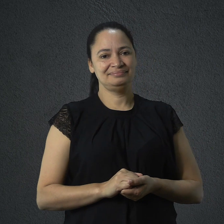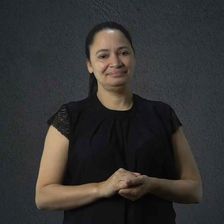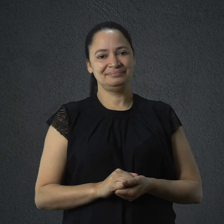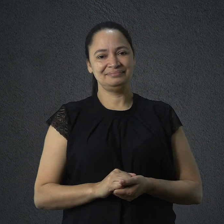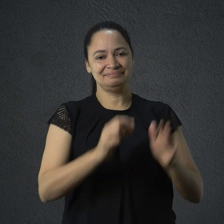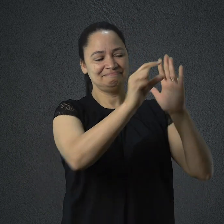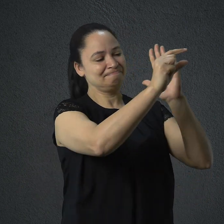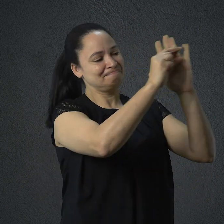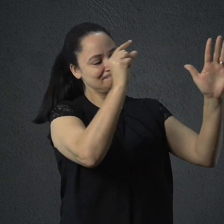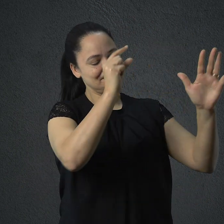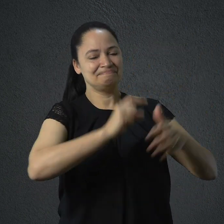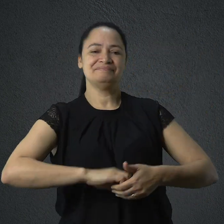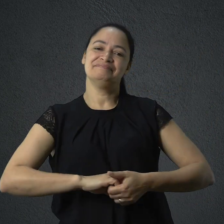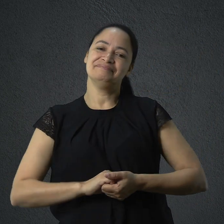Versículo-chave Quando